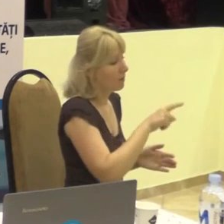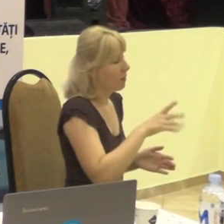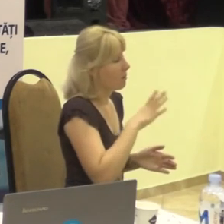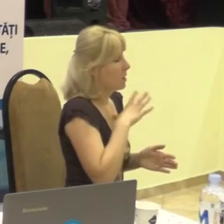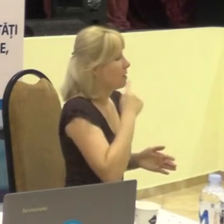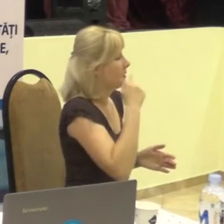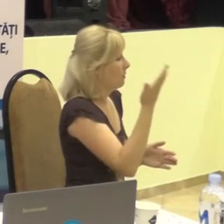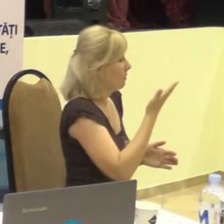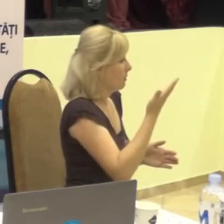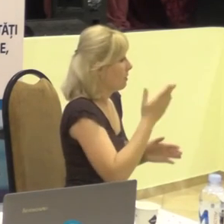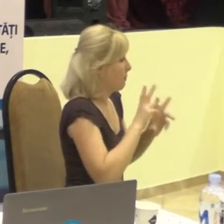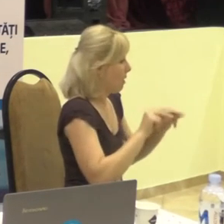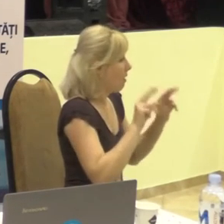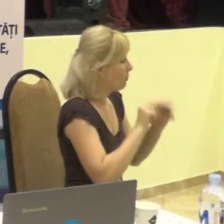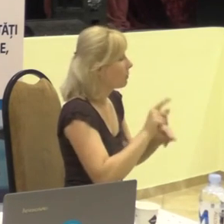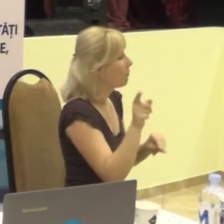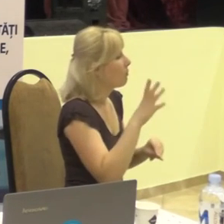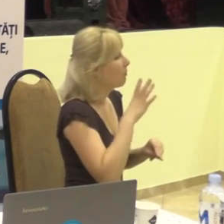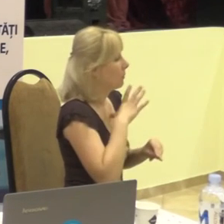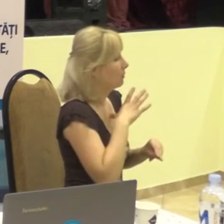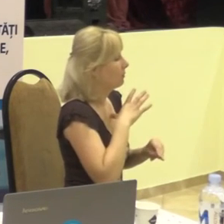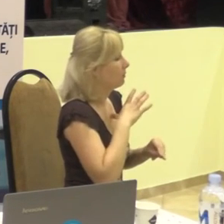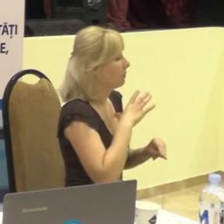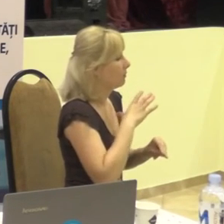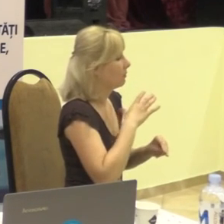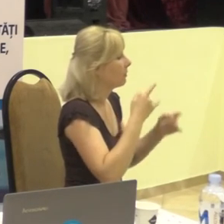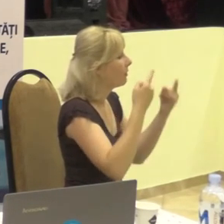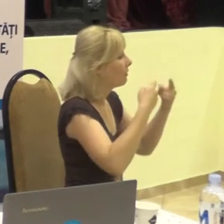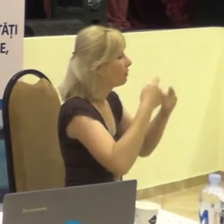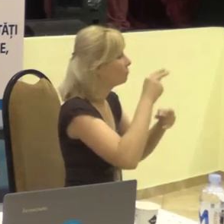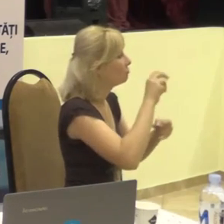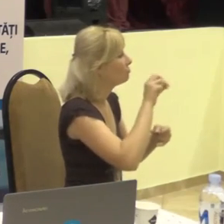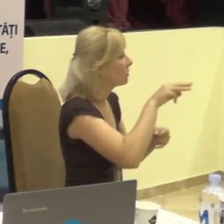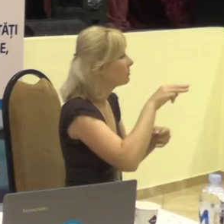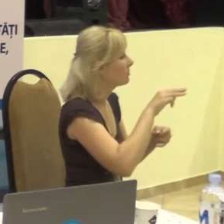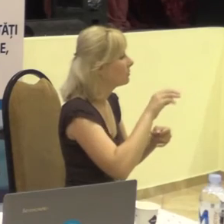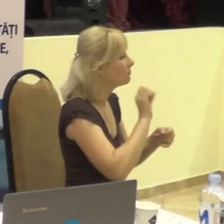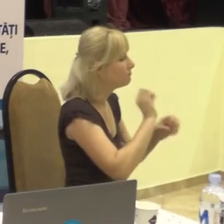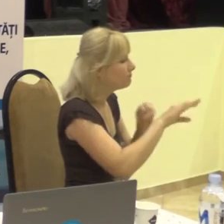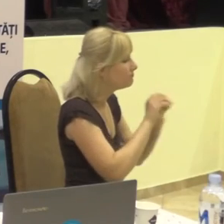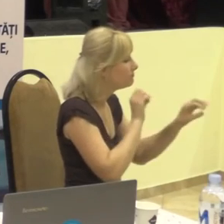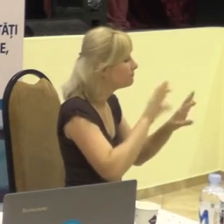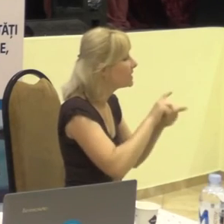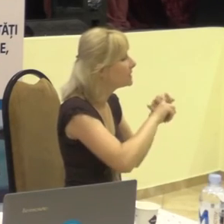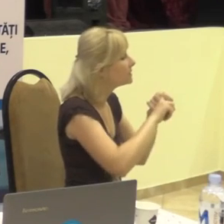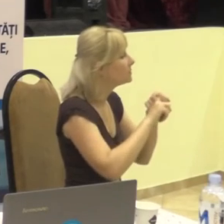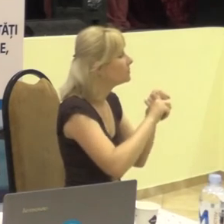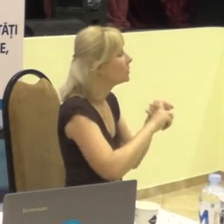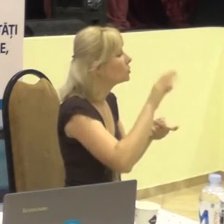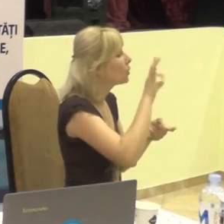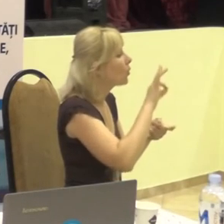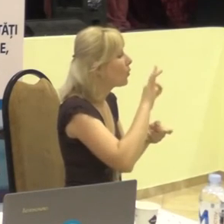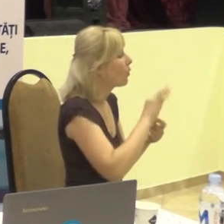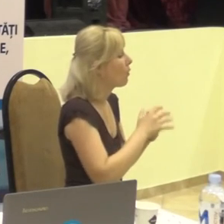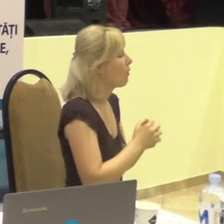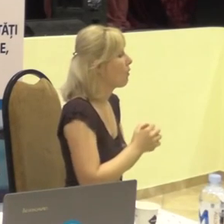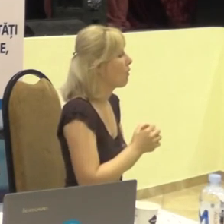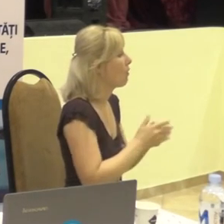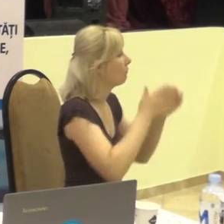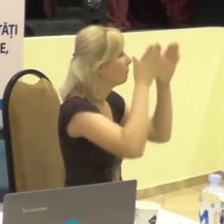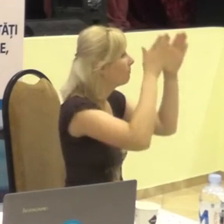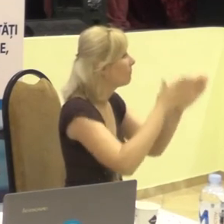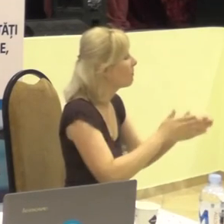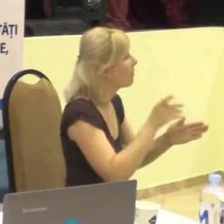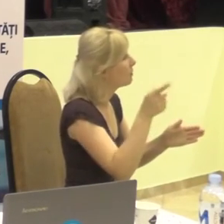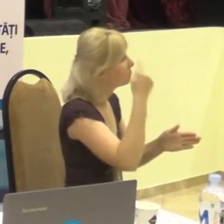Doamnei Natalia, eu am postat mai multe lucruri pe chat legate de anumite aspecte pe care le-am